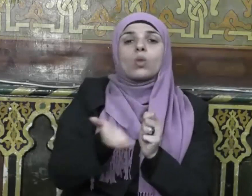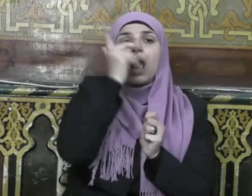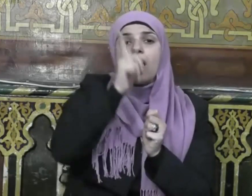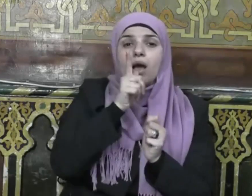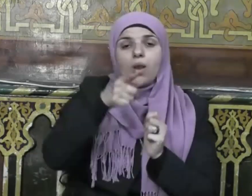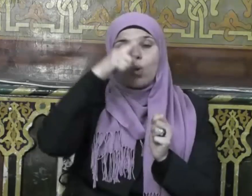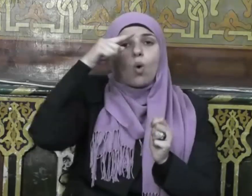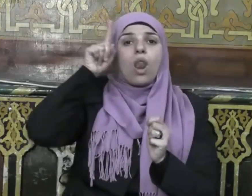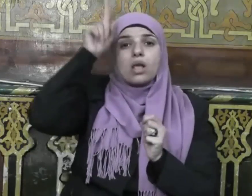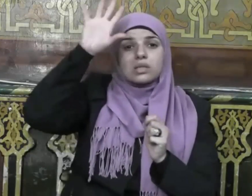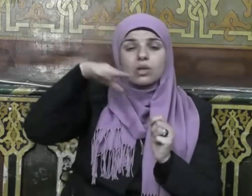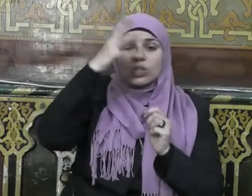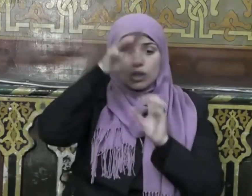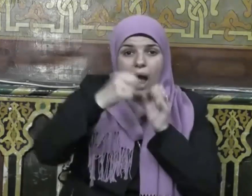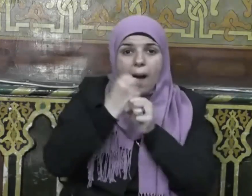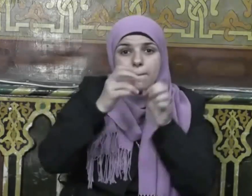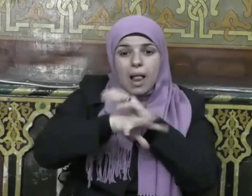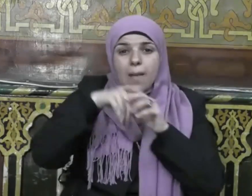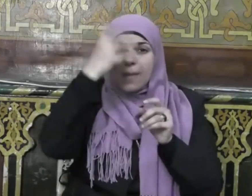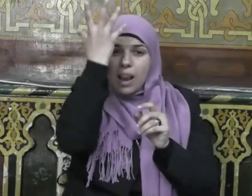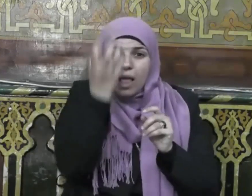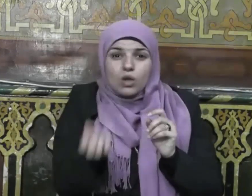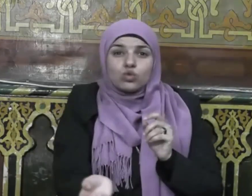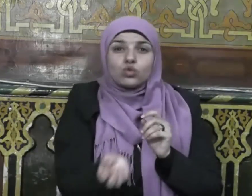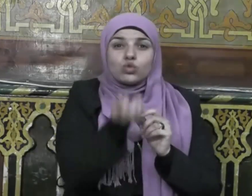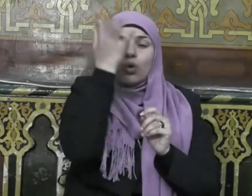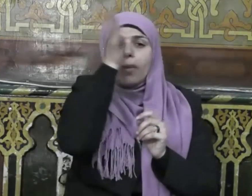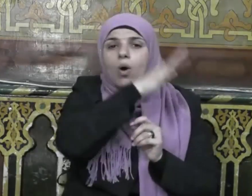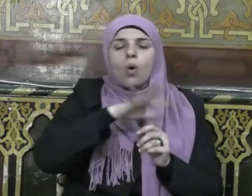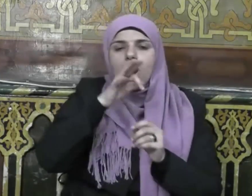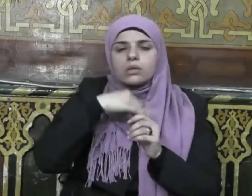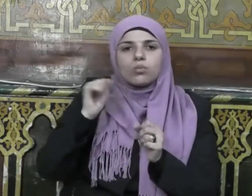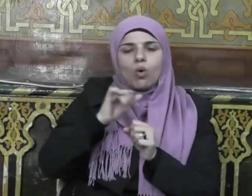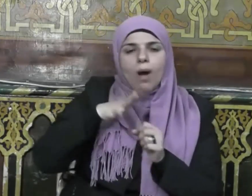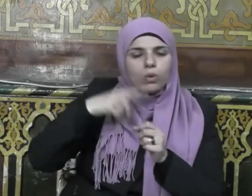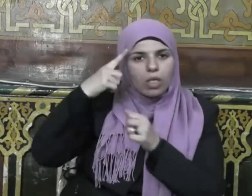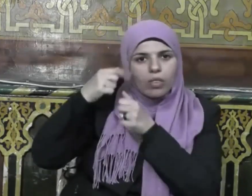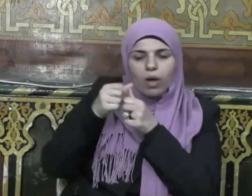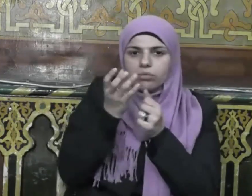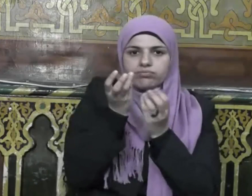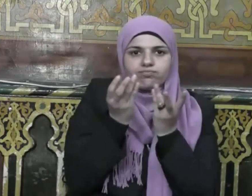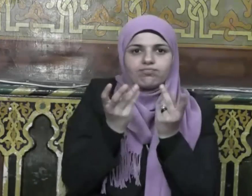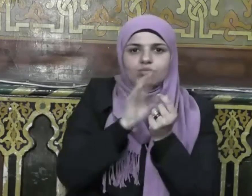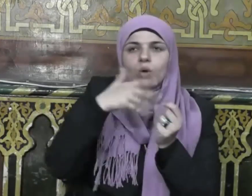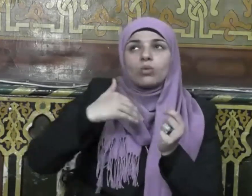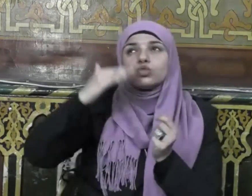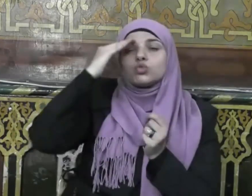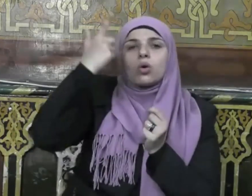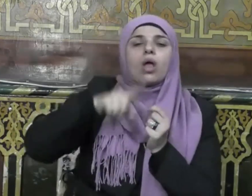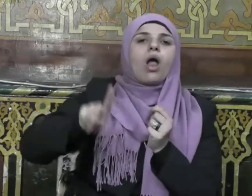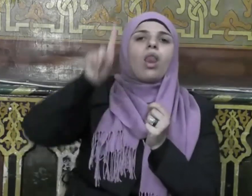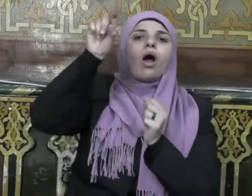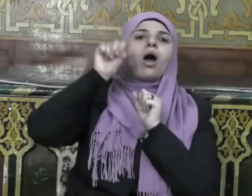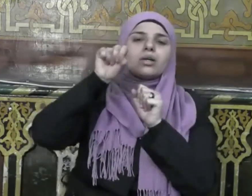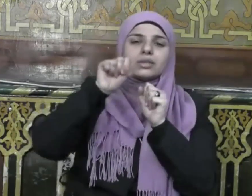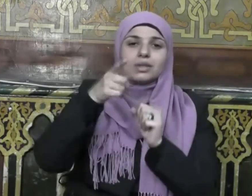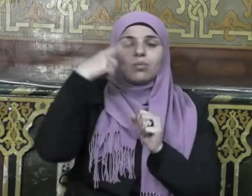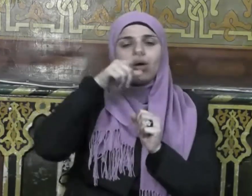الذي جعل الليل والنهار خلفة لمن أراد أن يذكر أو أراد شكورا ويقول جل